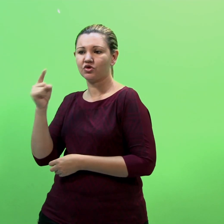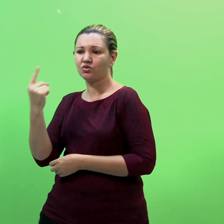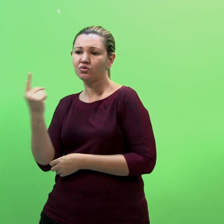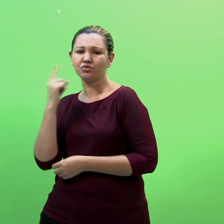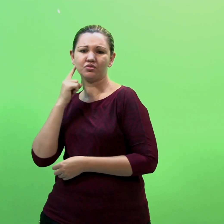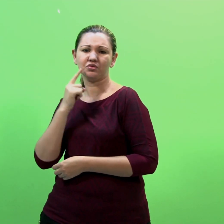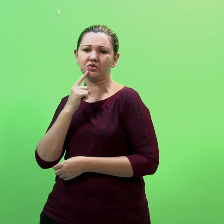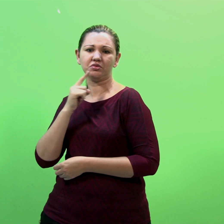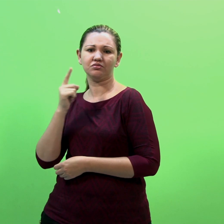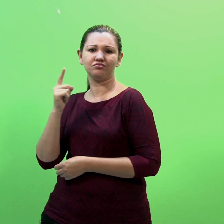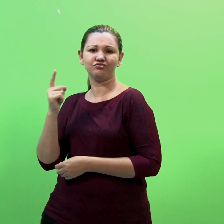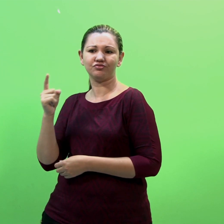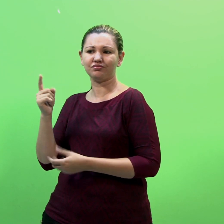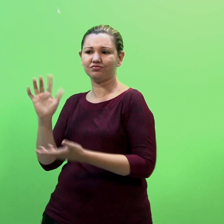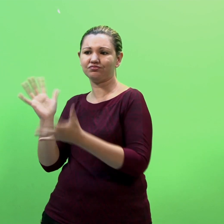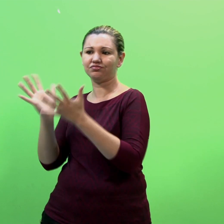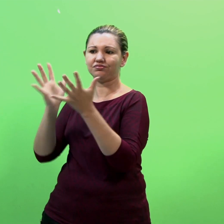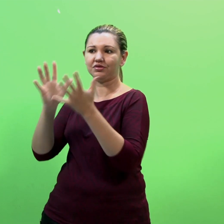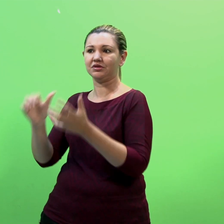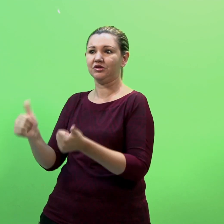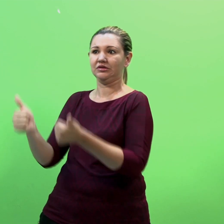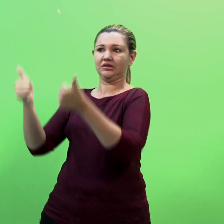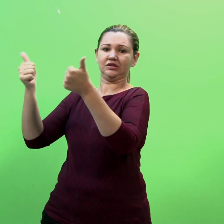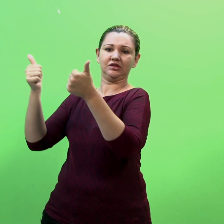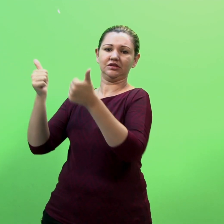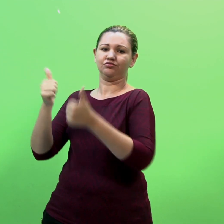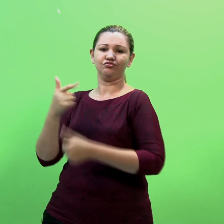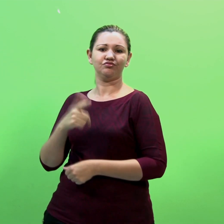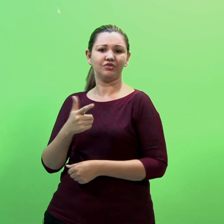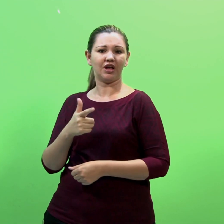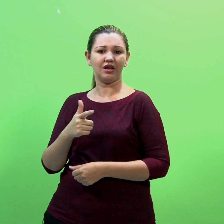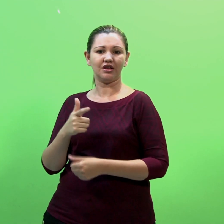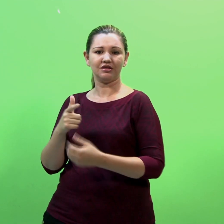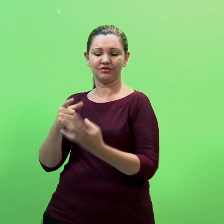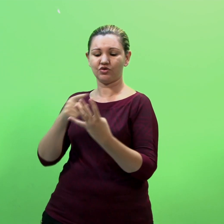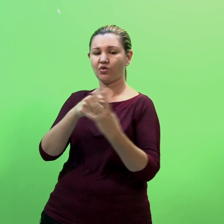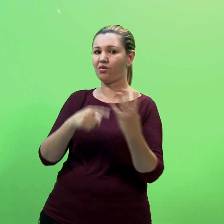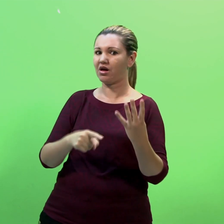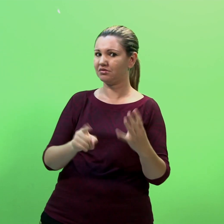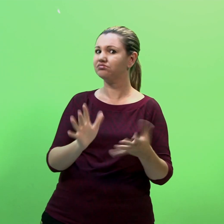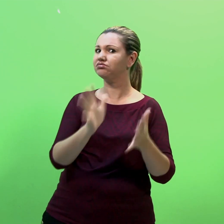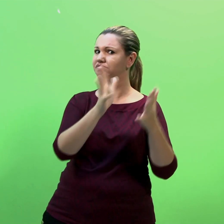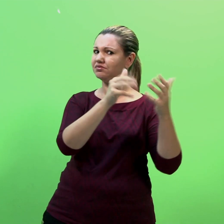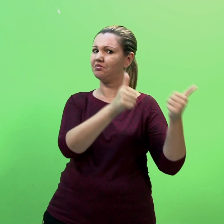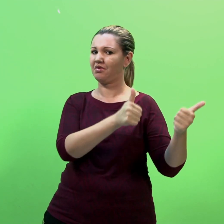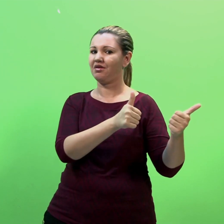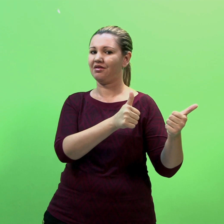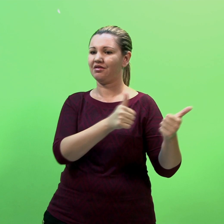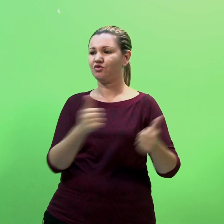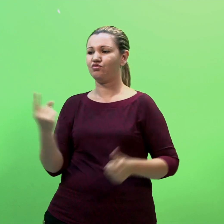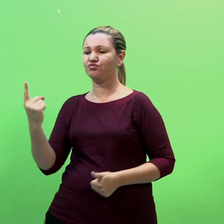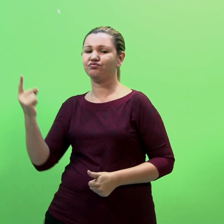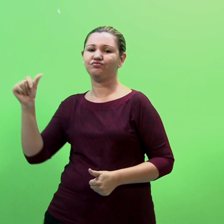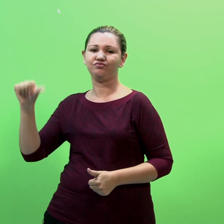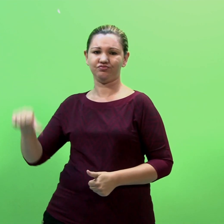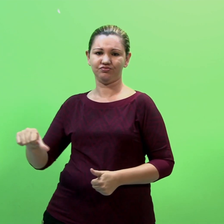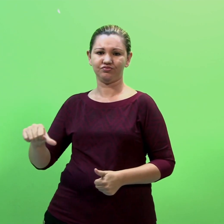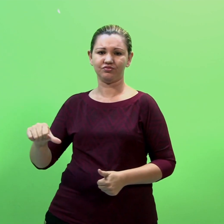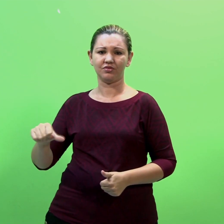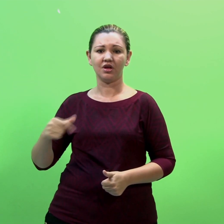proficiência e desenvoltura na Libras que os demais Estava disposta a não Não prejudicar a interpretação, talvez